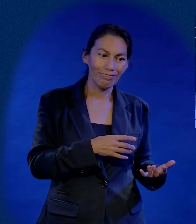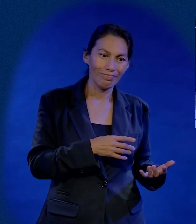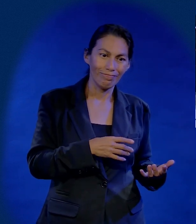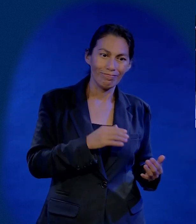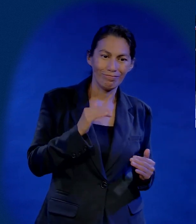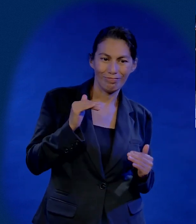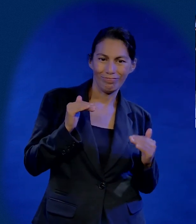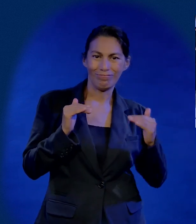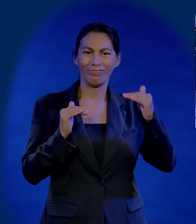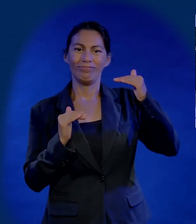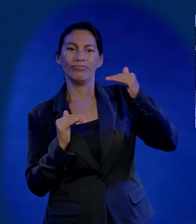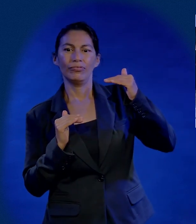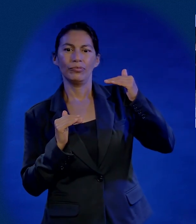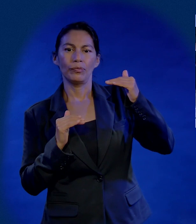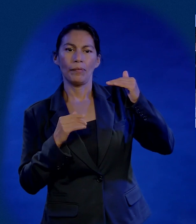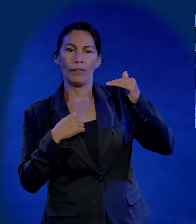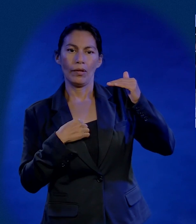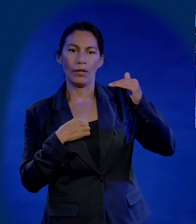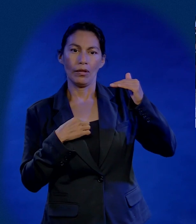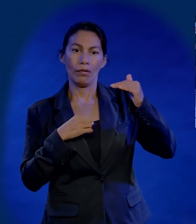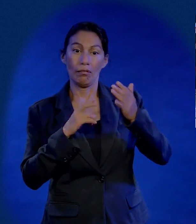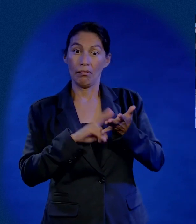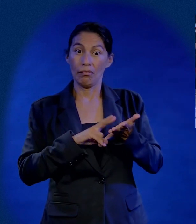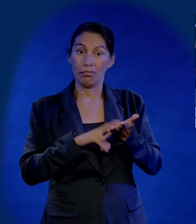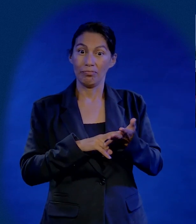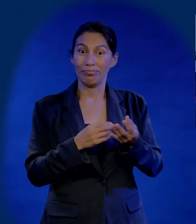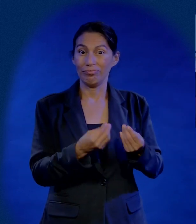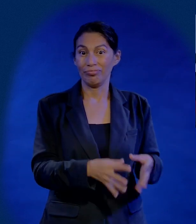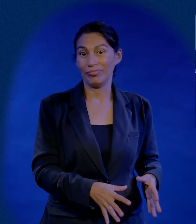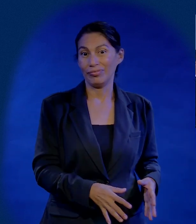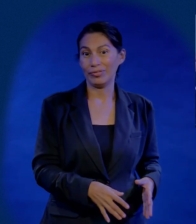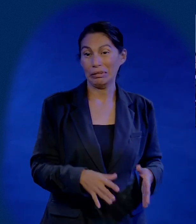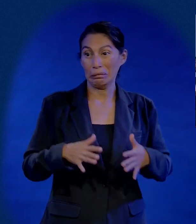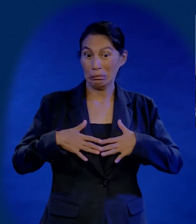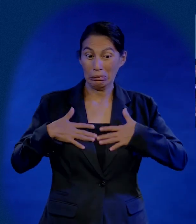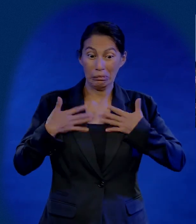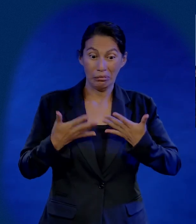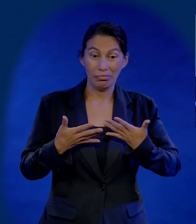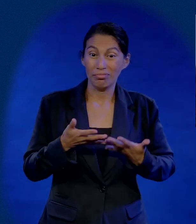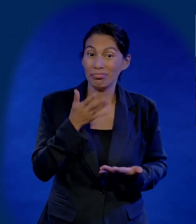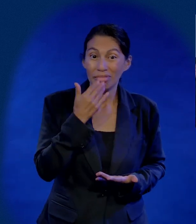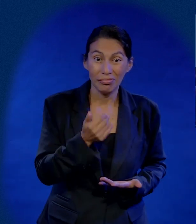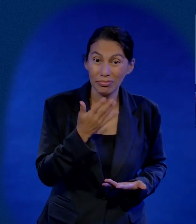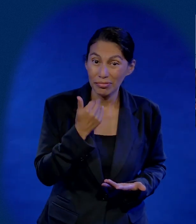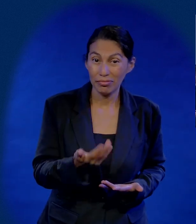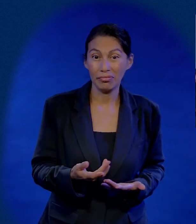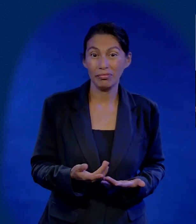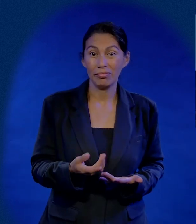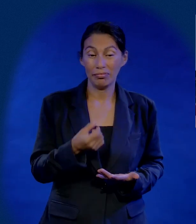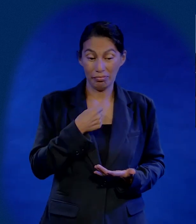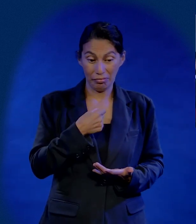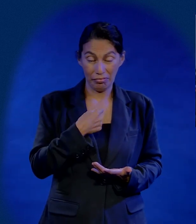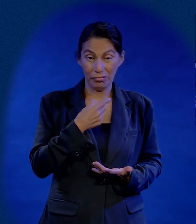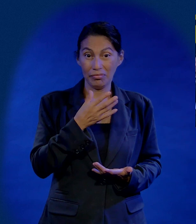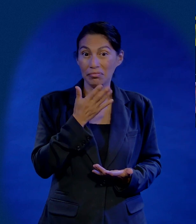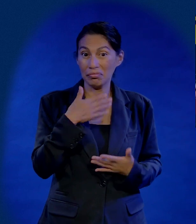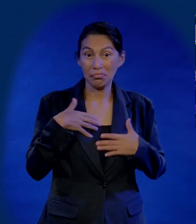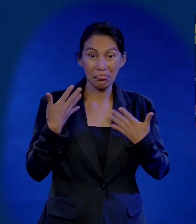tus acciones están pisoteando tu mente. Por lo tanto, te desautorizas. Y después terminas ni siquiera teniendo confianza contigo